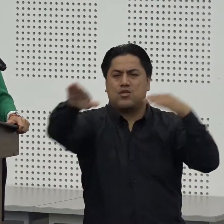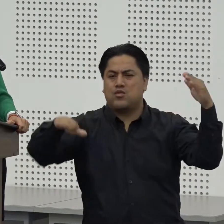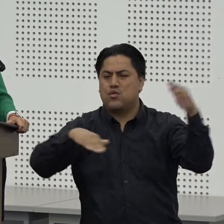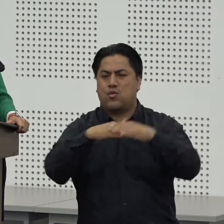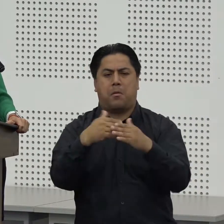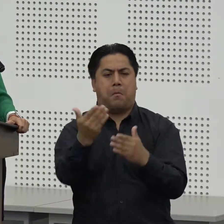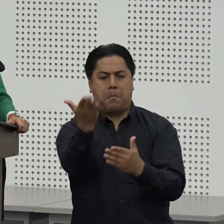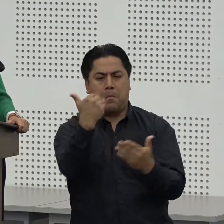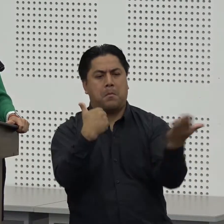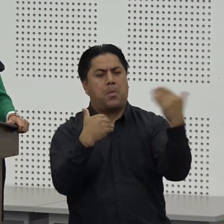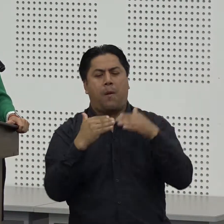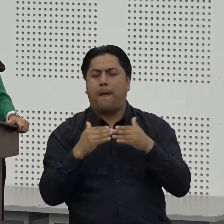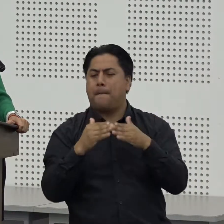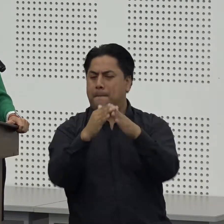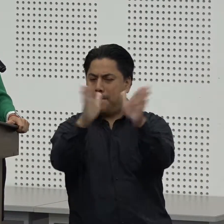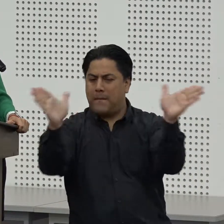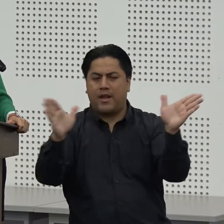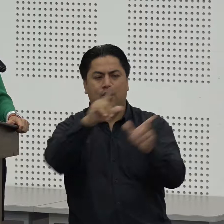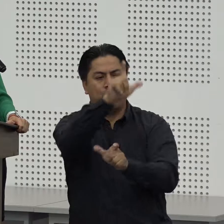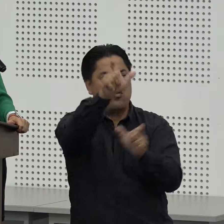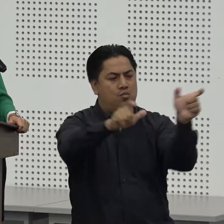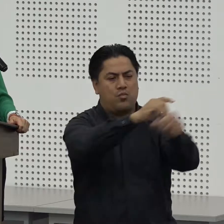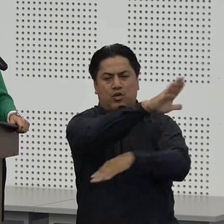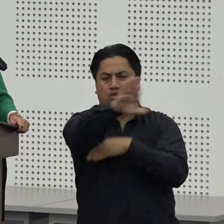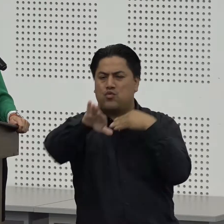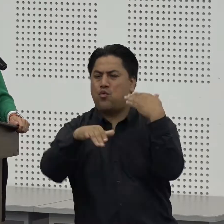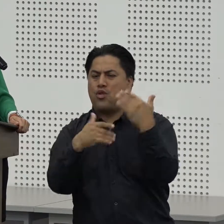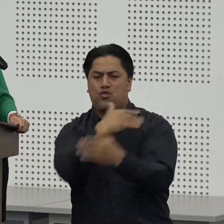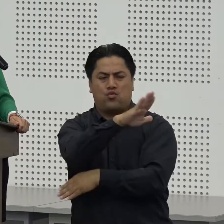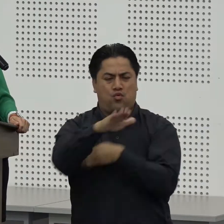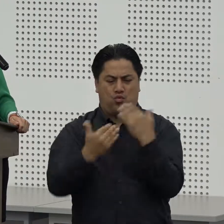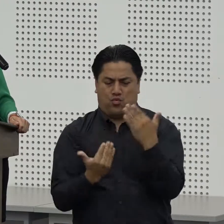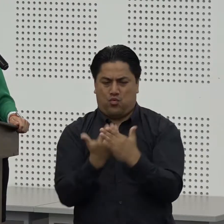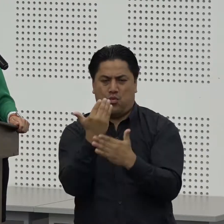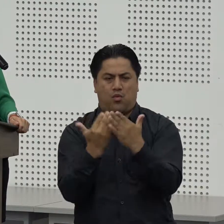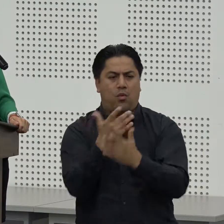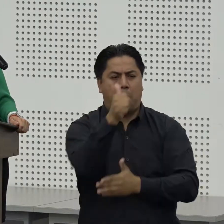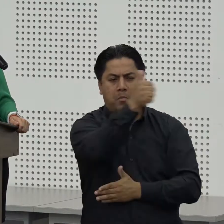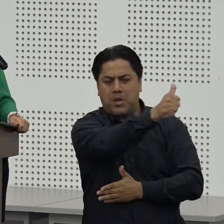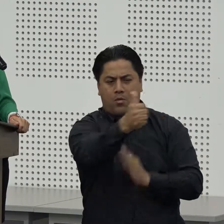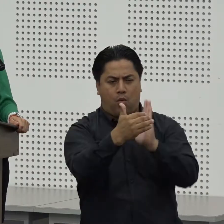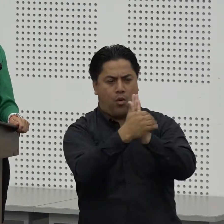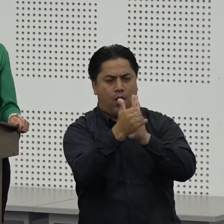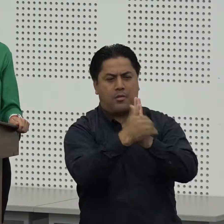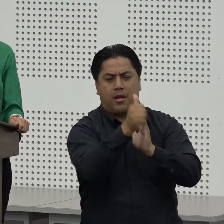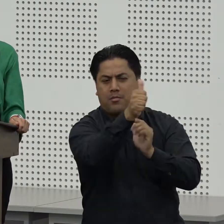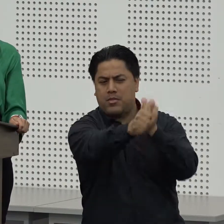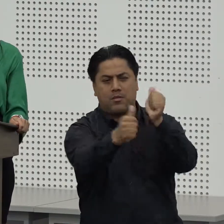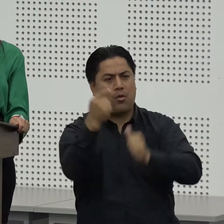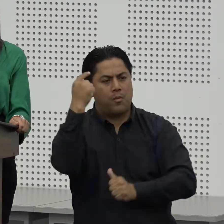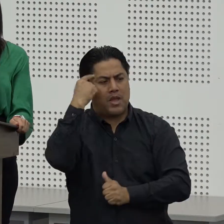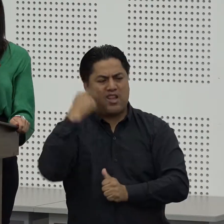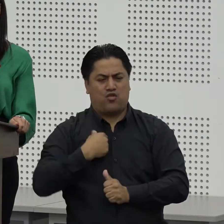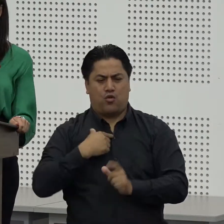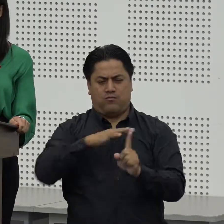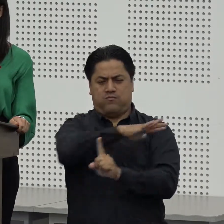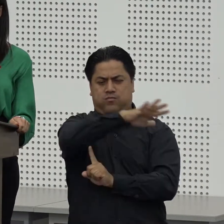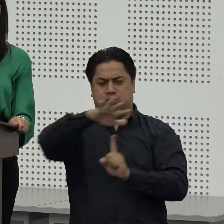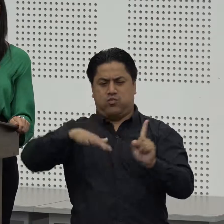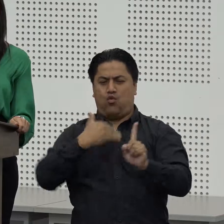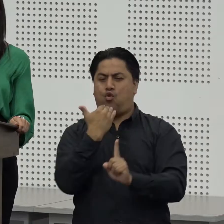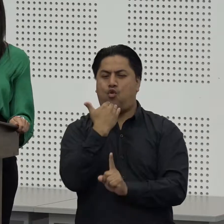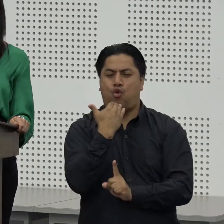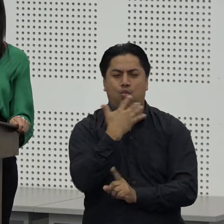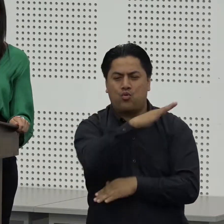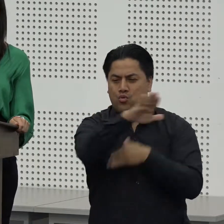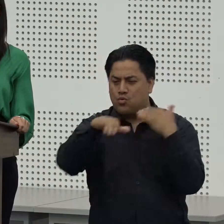que promueve la formación de hombres y mujeres nuevos conscientes de sus potencialidades y de la realidad que los rodea capaces